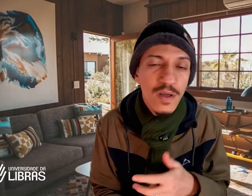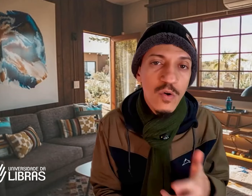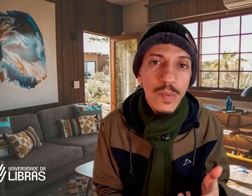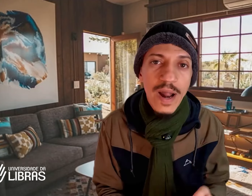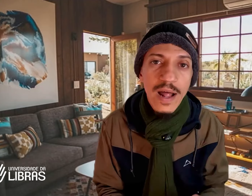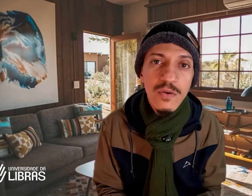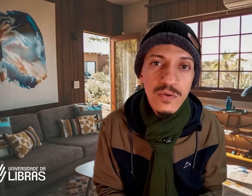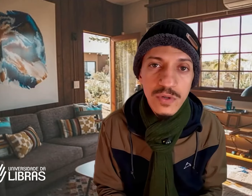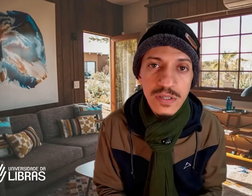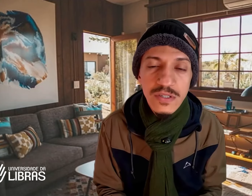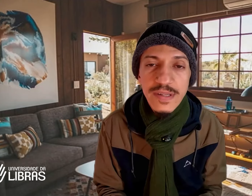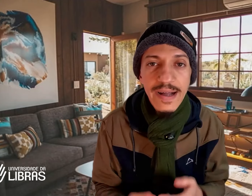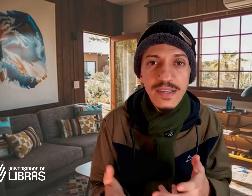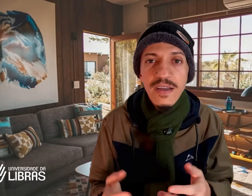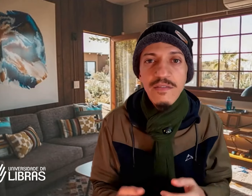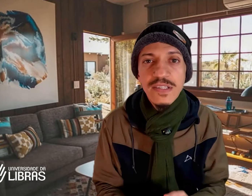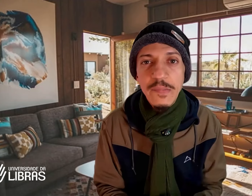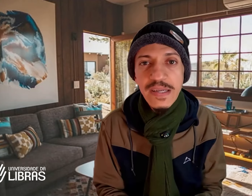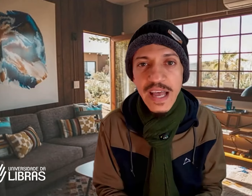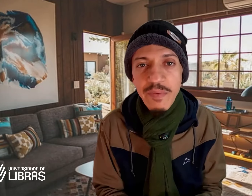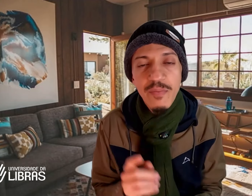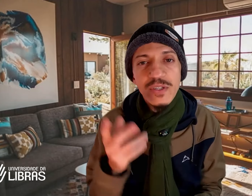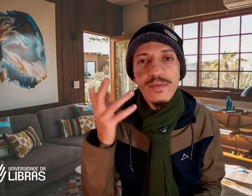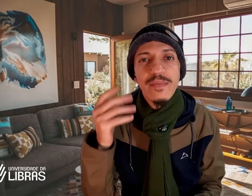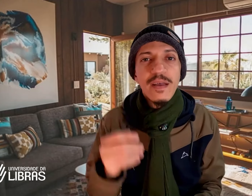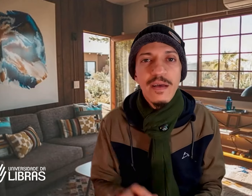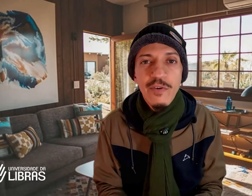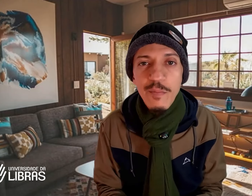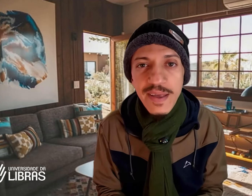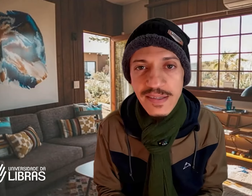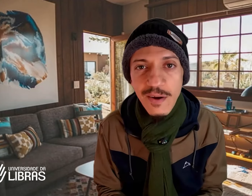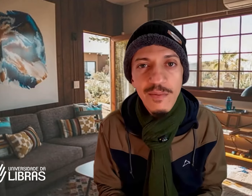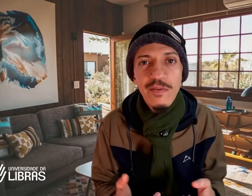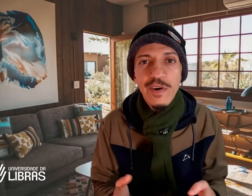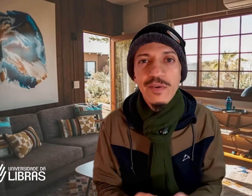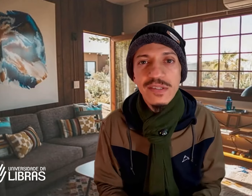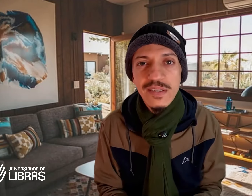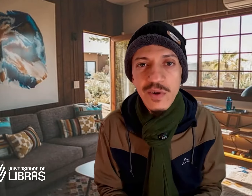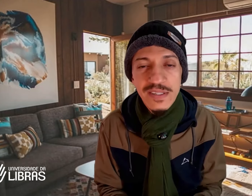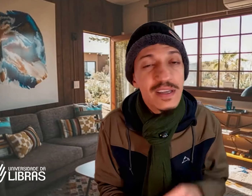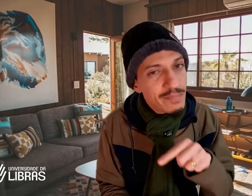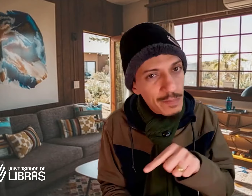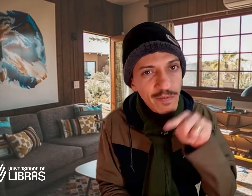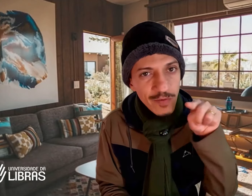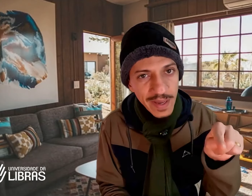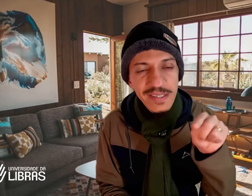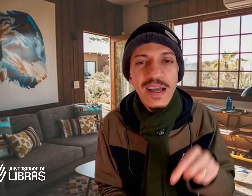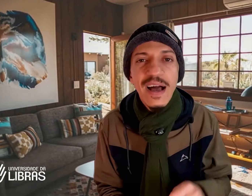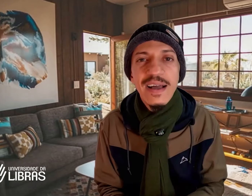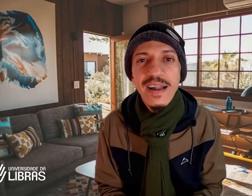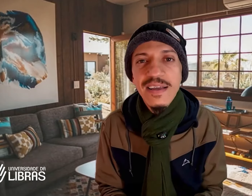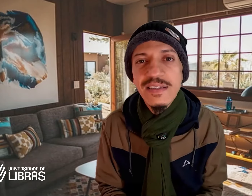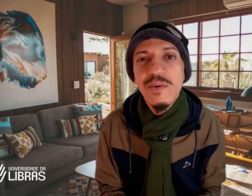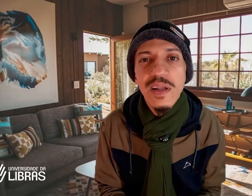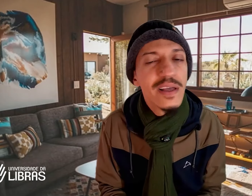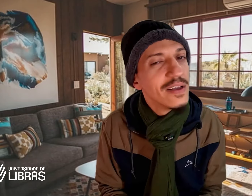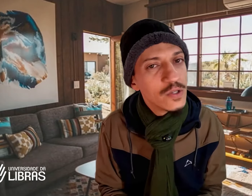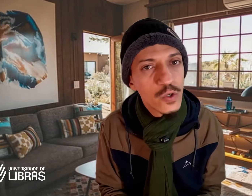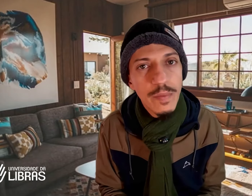comparada com a outros candidatos, você percebe, poxa, foi uma questão, foi duas questões, e bem provavelmente aquela questão ali sobre a